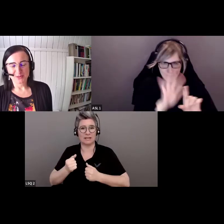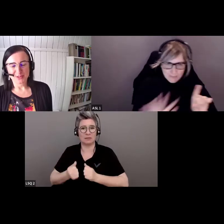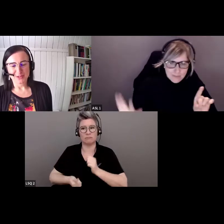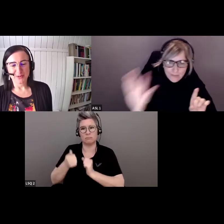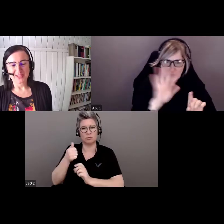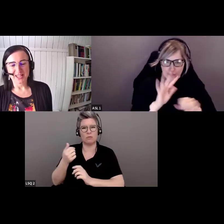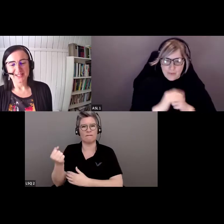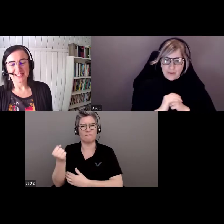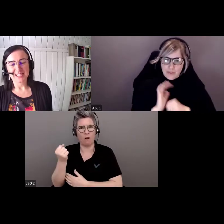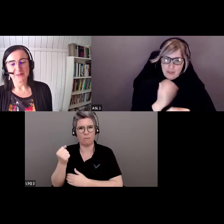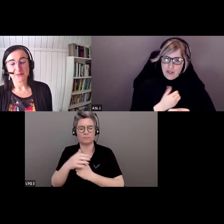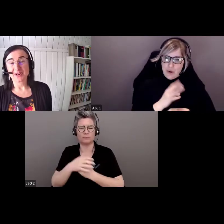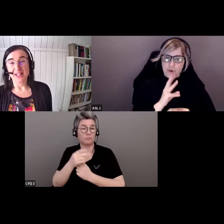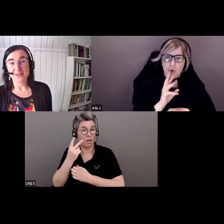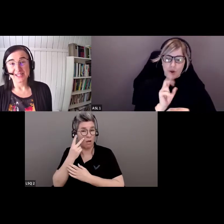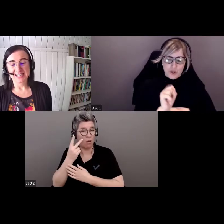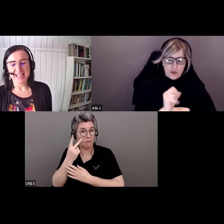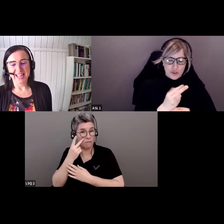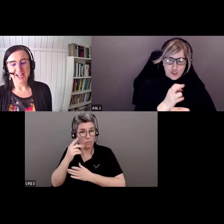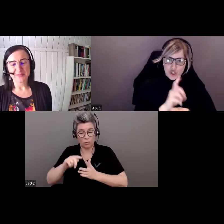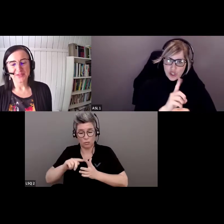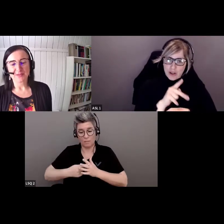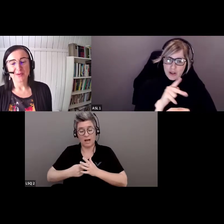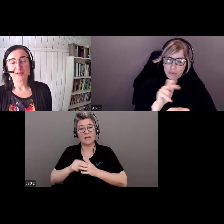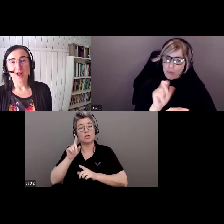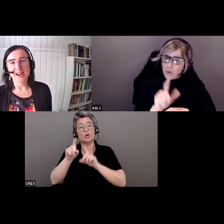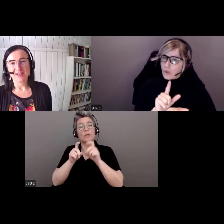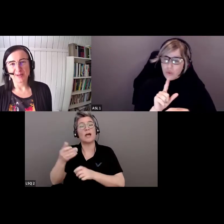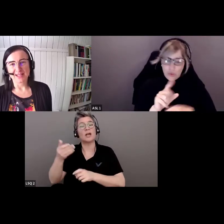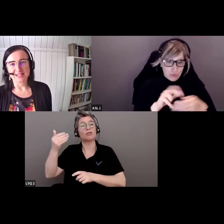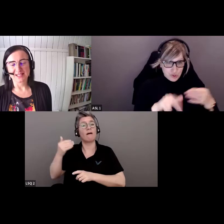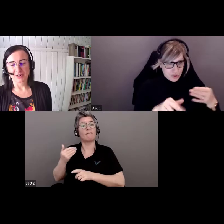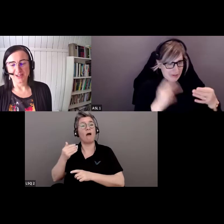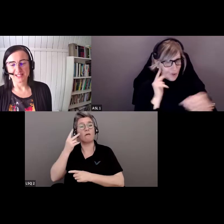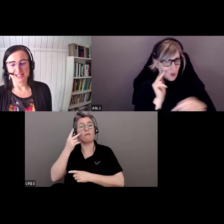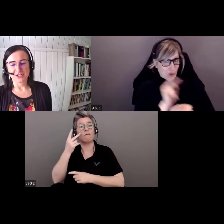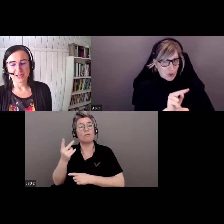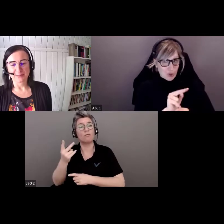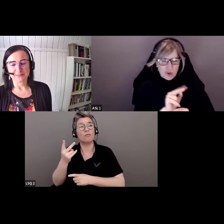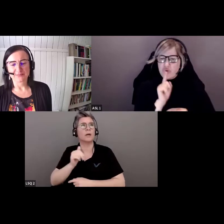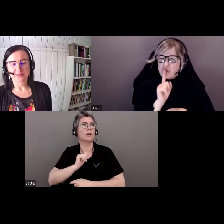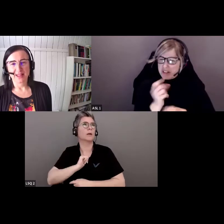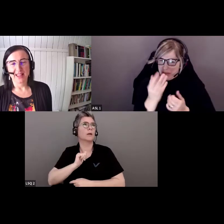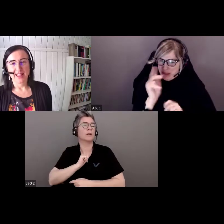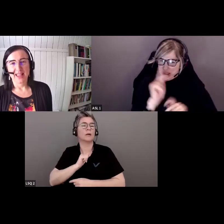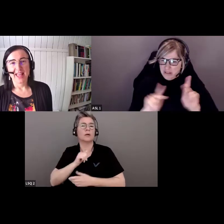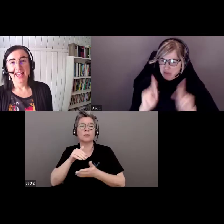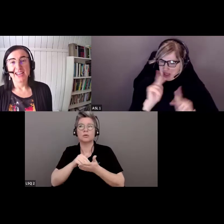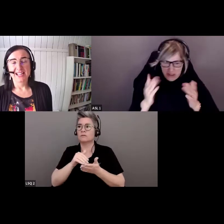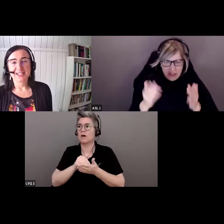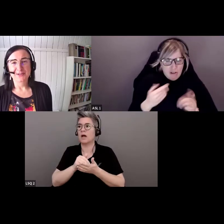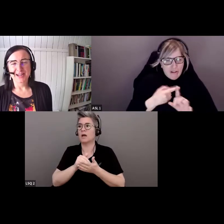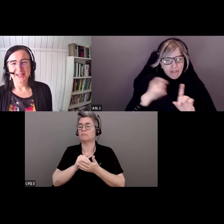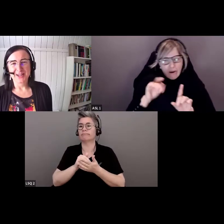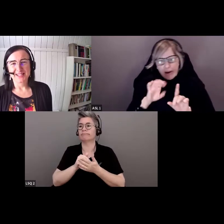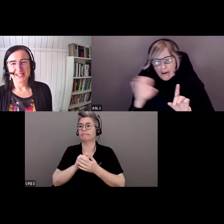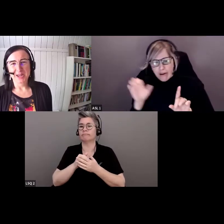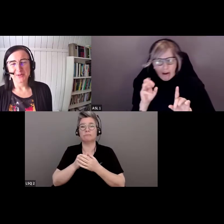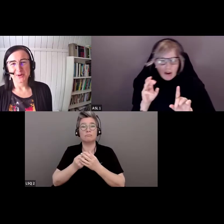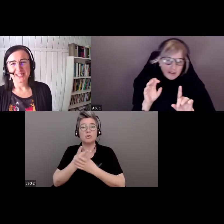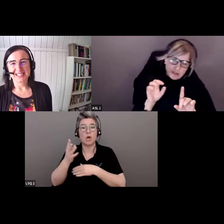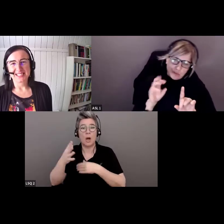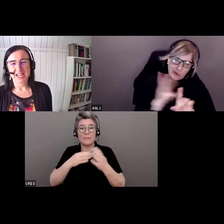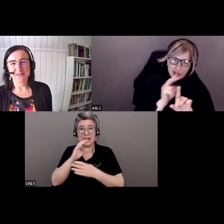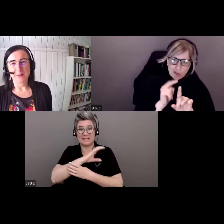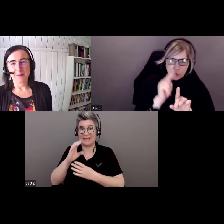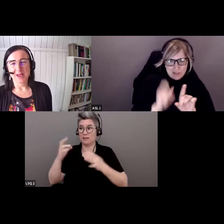Vous l'avez vu à partir du sondage précédent, nous nous réunissons de bien des endroits au Canada